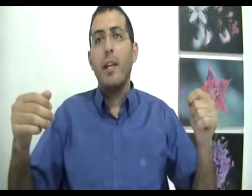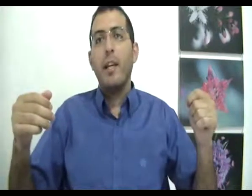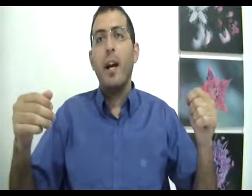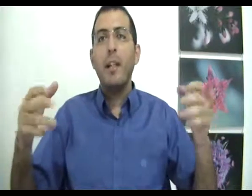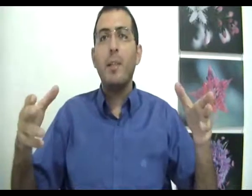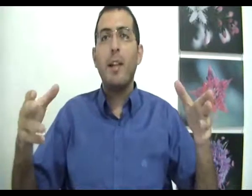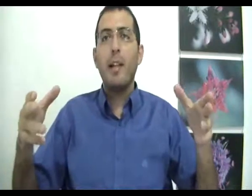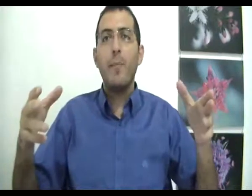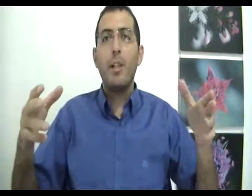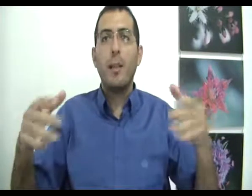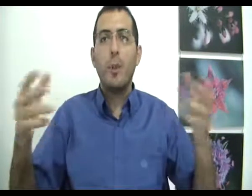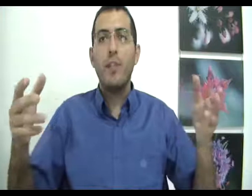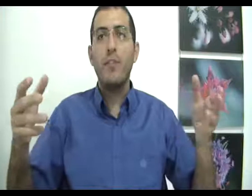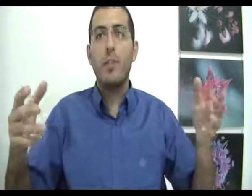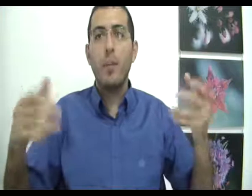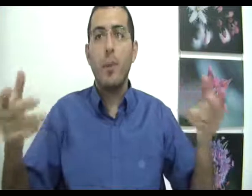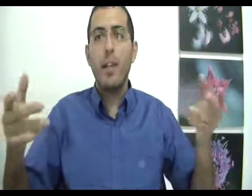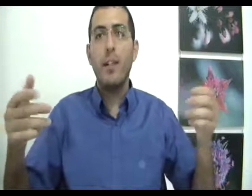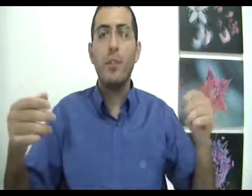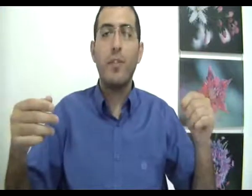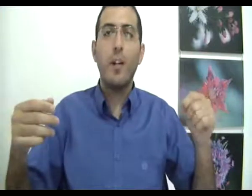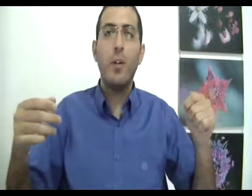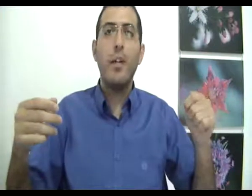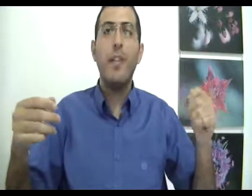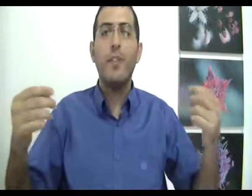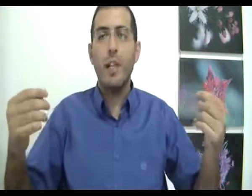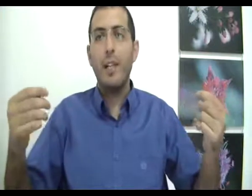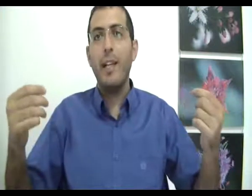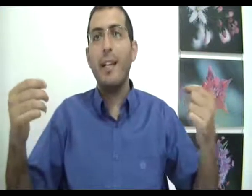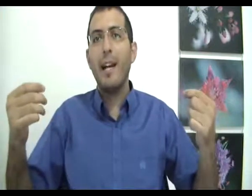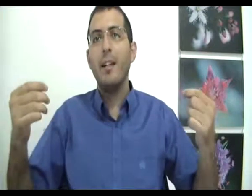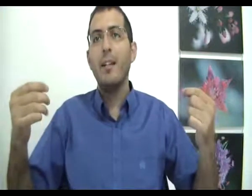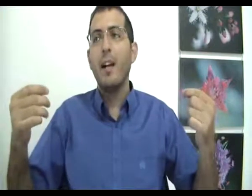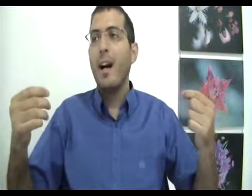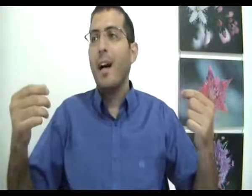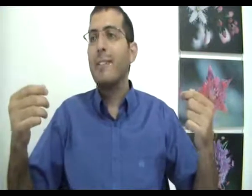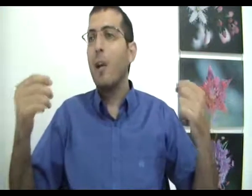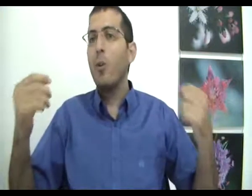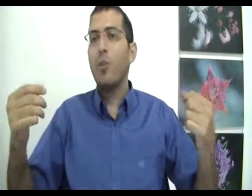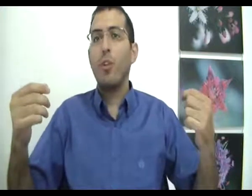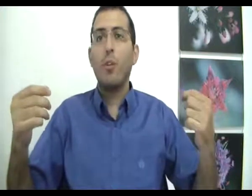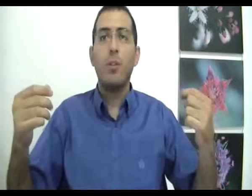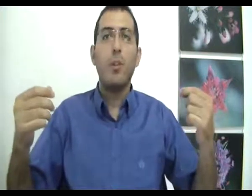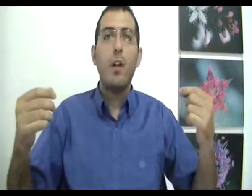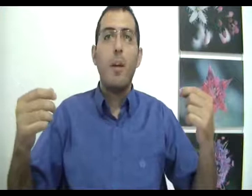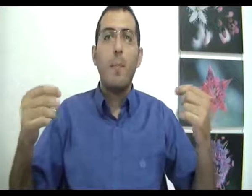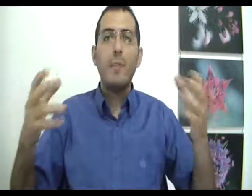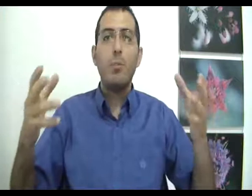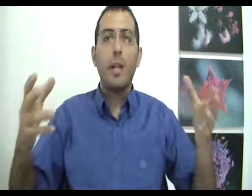ואחת מהדרכים שאתם יכול לבדוק אם הוא הגיע כבר לסוף כן או לא היא לפי עניין הזיכרונות שלו מה זאת אומרת